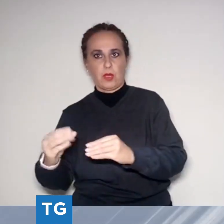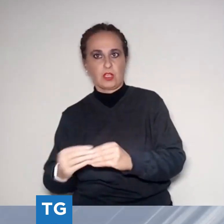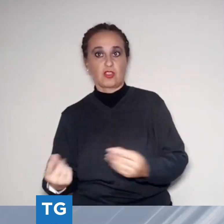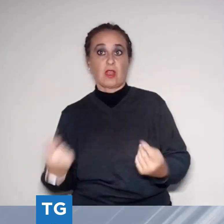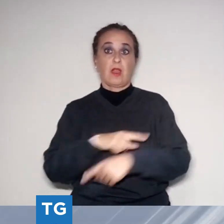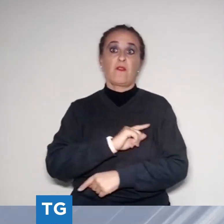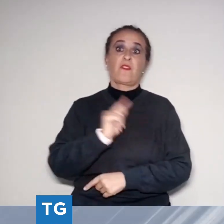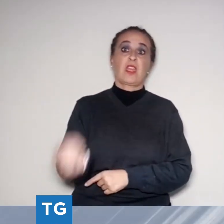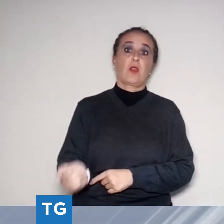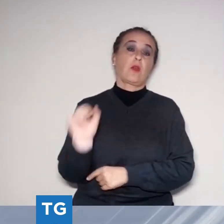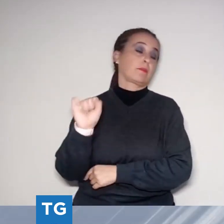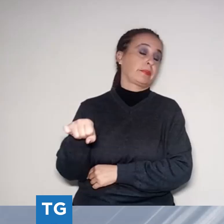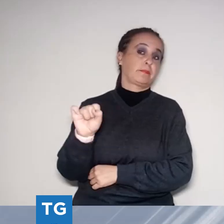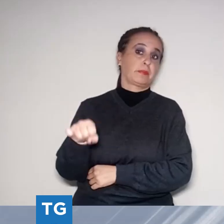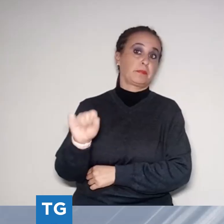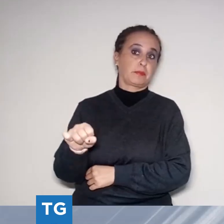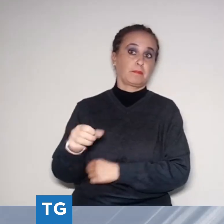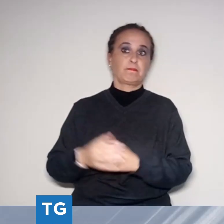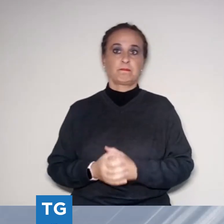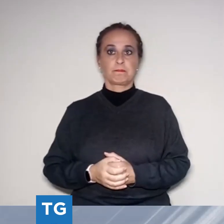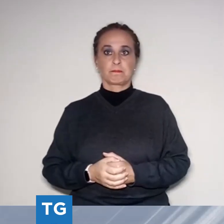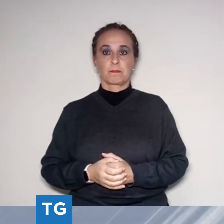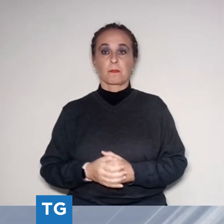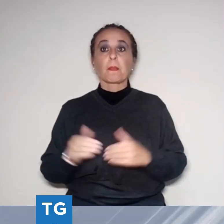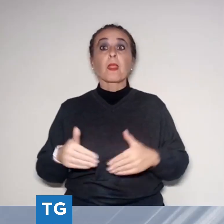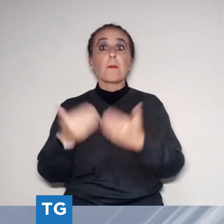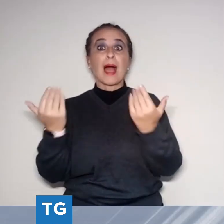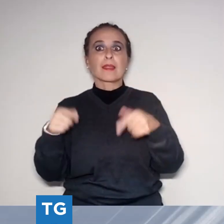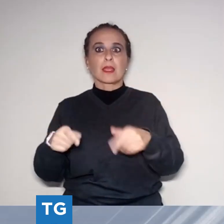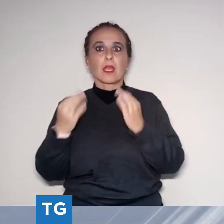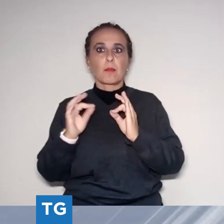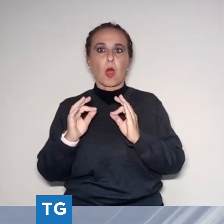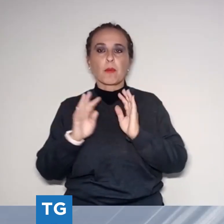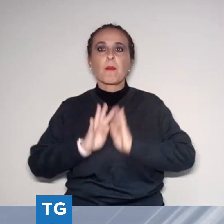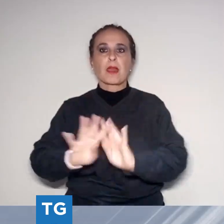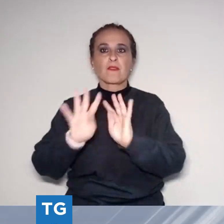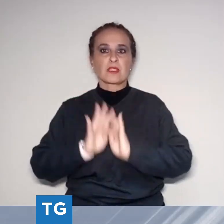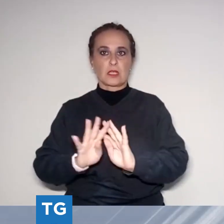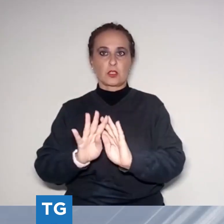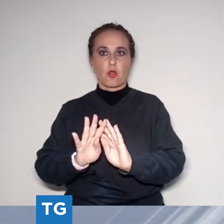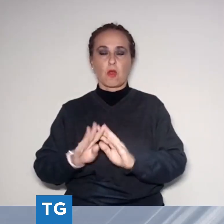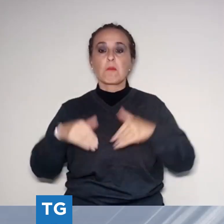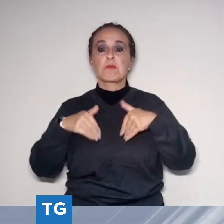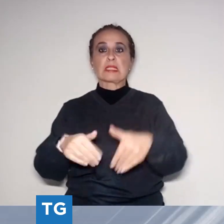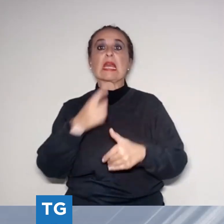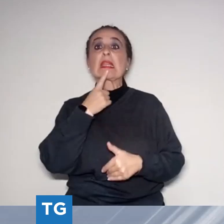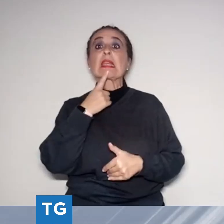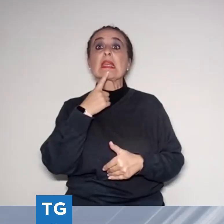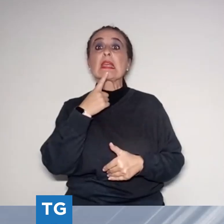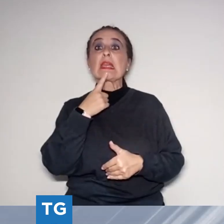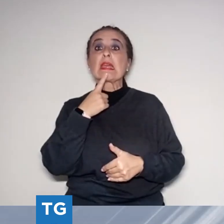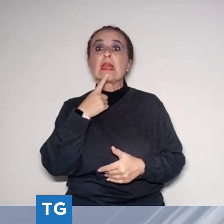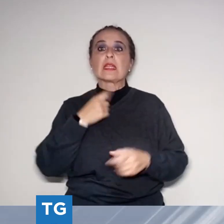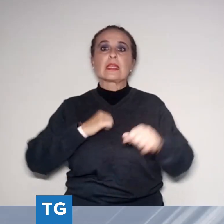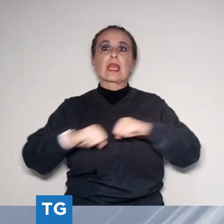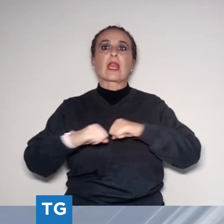'appuntamento si è presentato anche il Presidente della Commissione Lavori Pubblici, Marco Santi Guerrieri, che ha difeso l'amministrazione Pardini spiegando